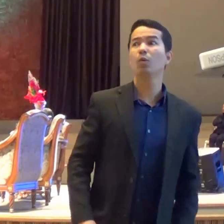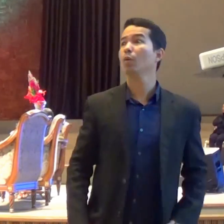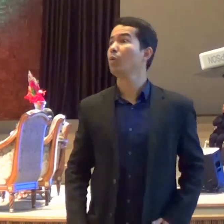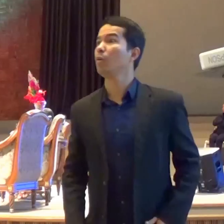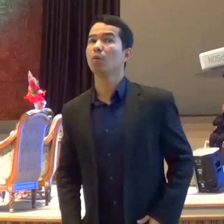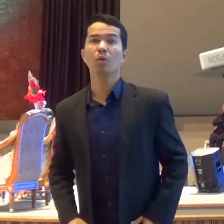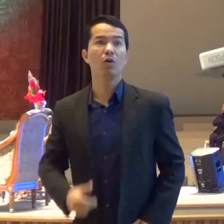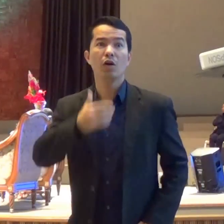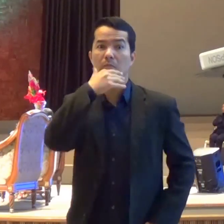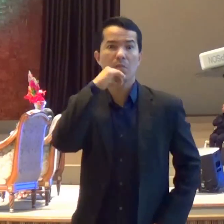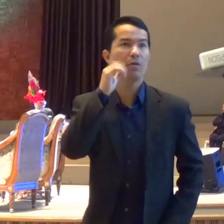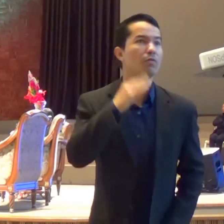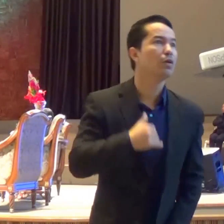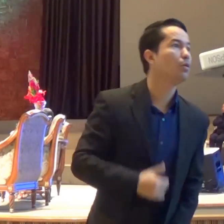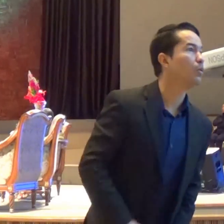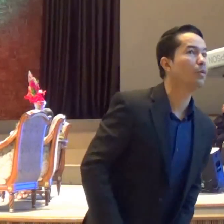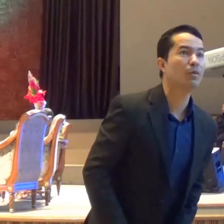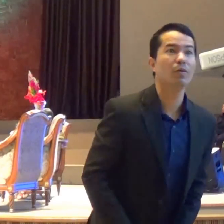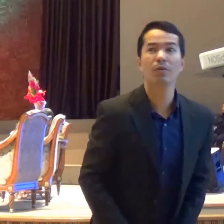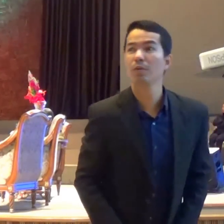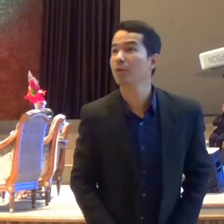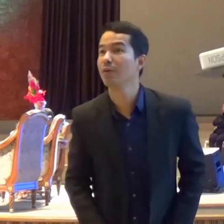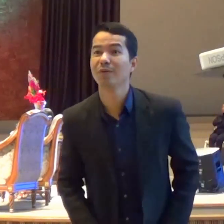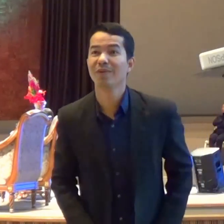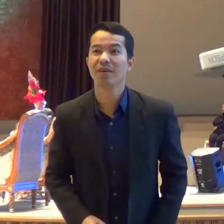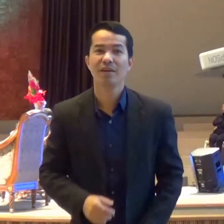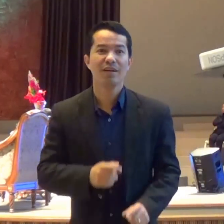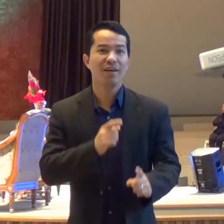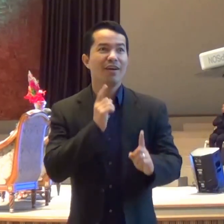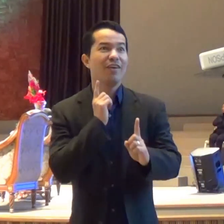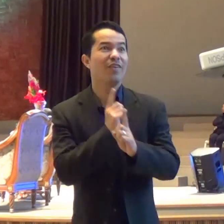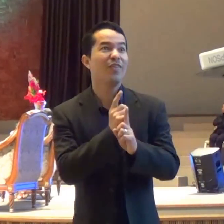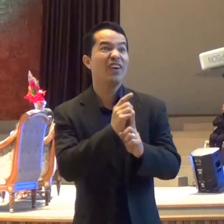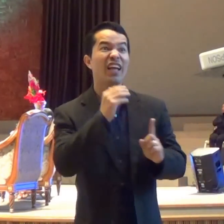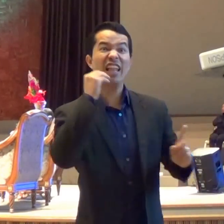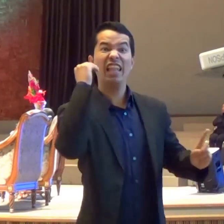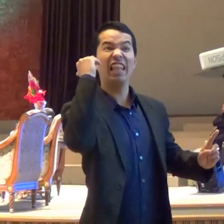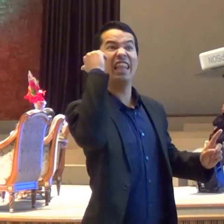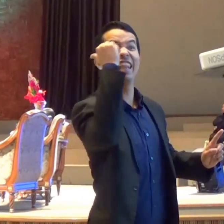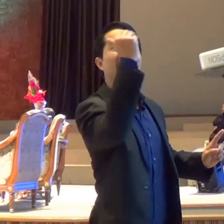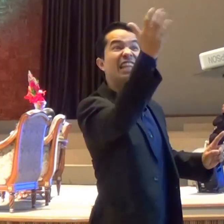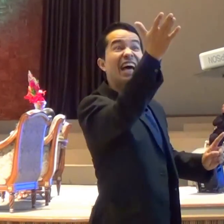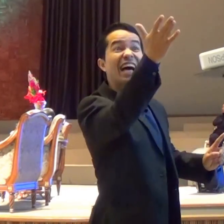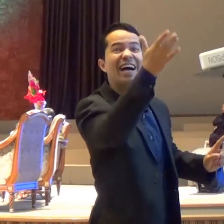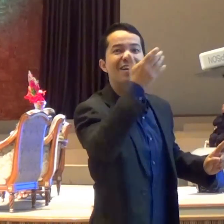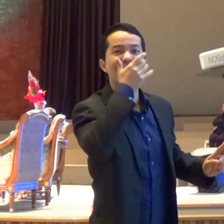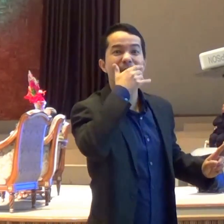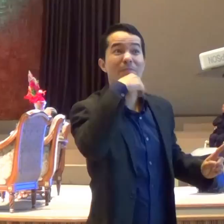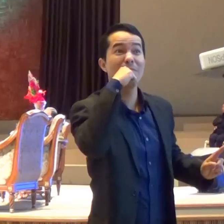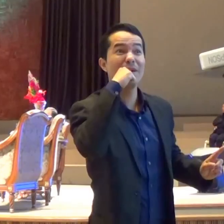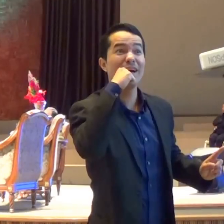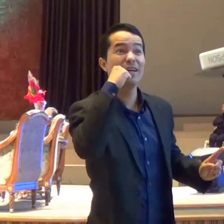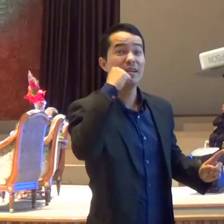Procurando No auditório E quando ela viu Lá no fundo Estava o papai dela Começou a chorar